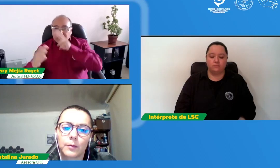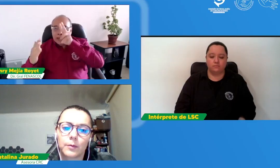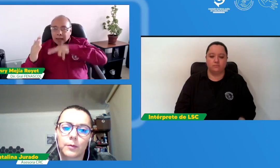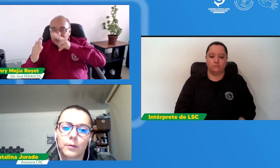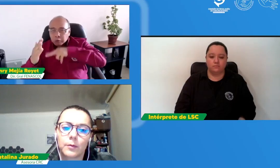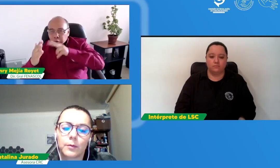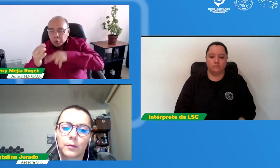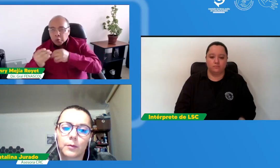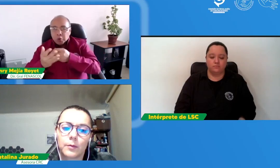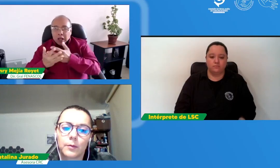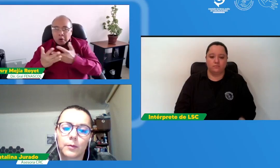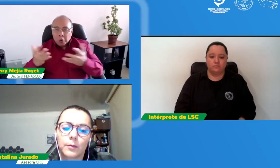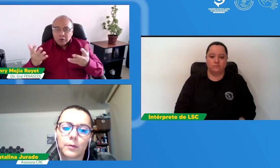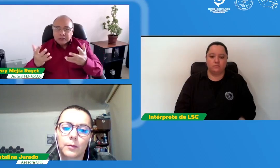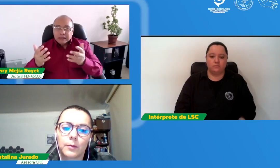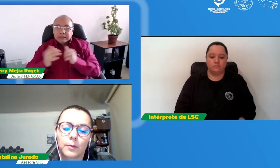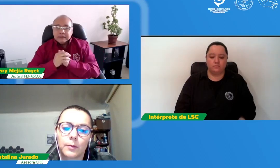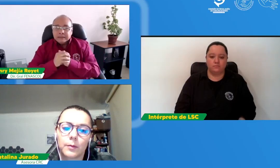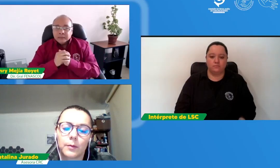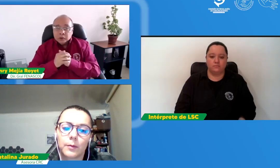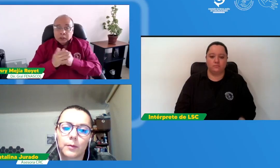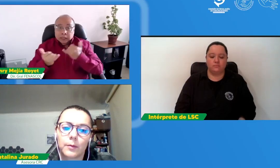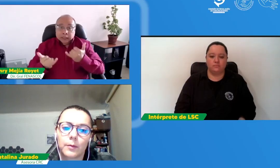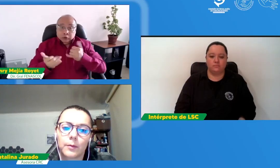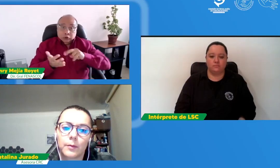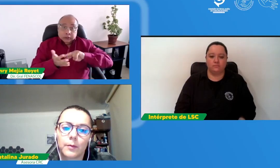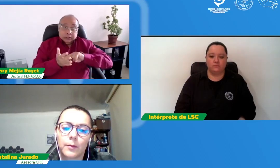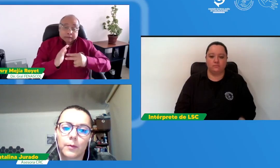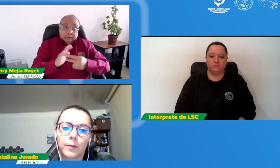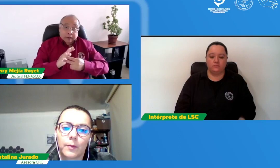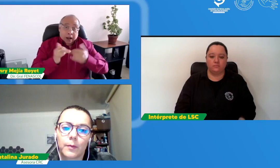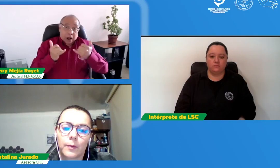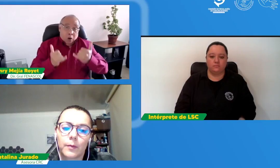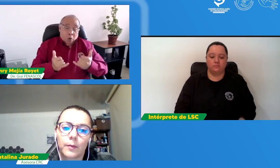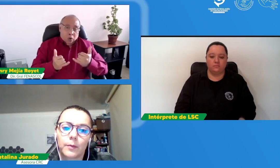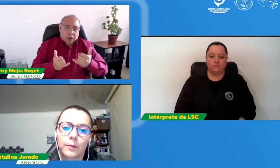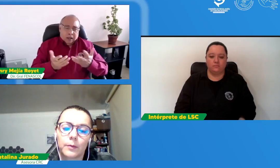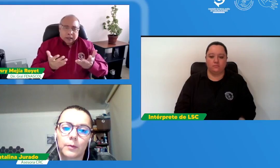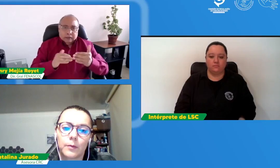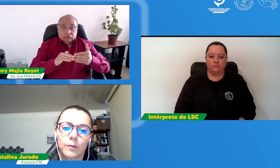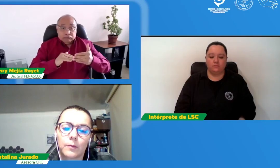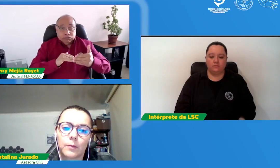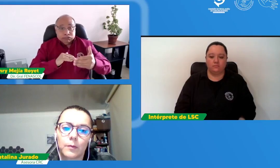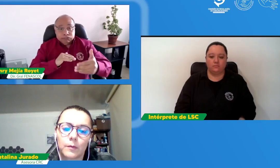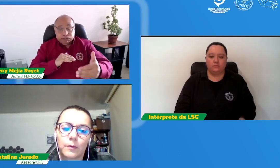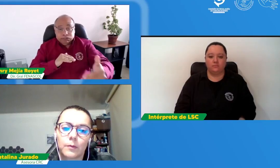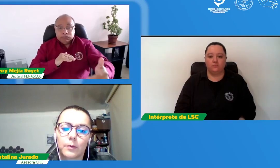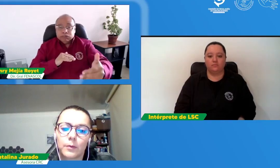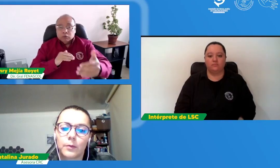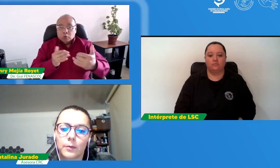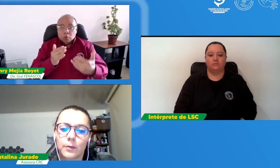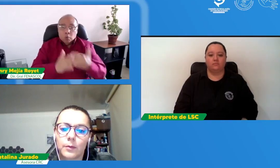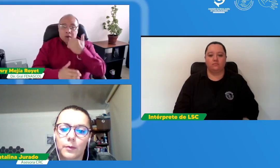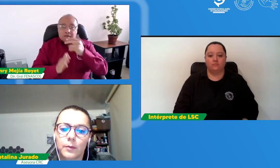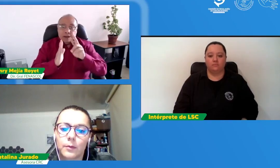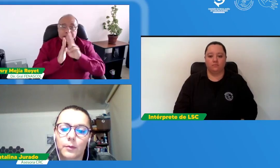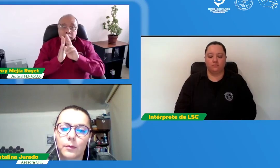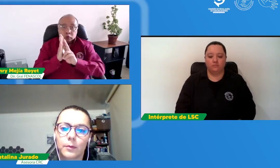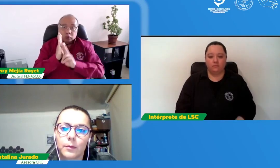problemática, una dificultad frente a la lectura de este sistema de acceso es decir que ahora en adelante